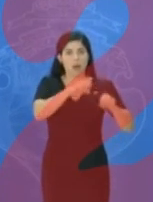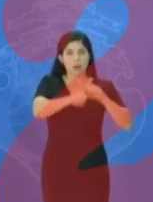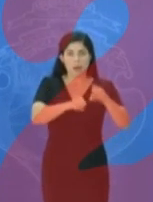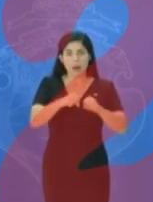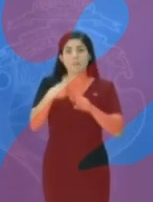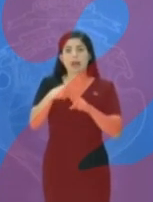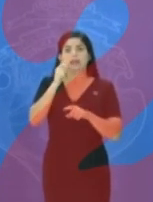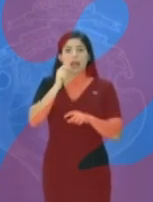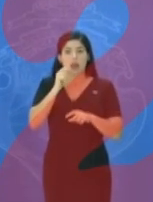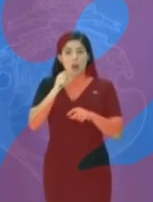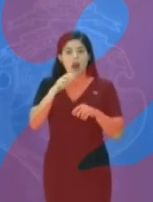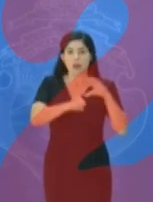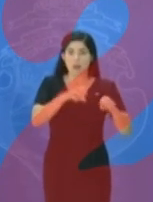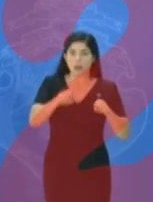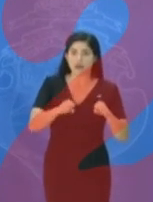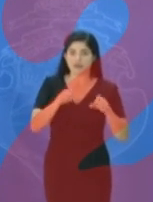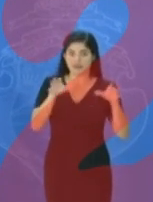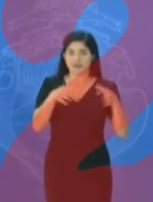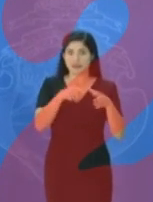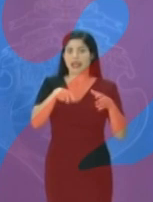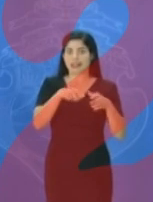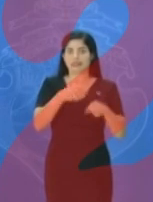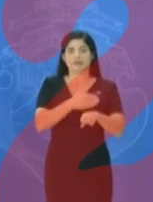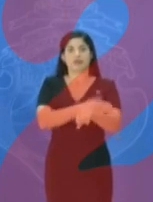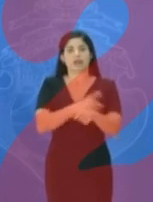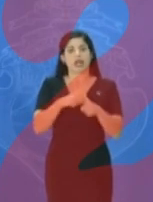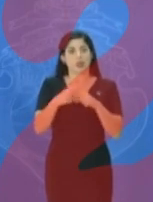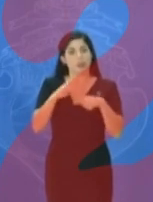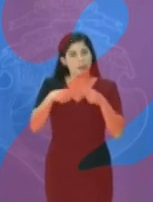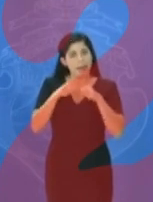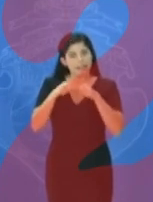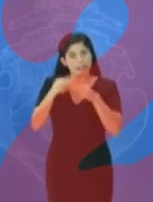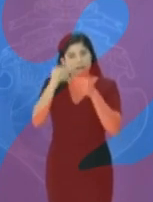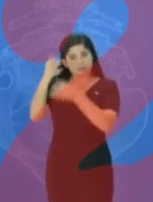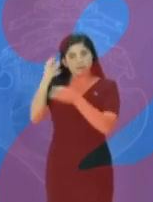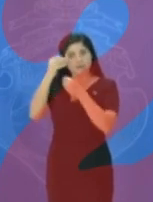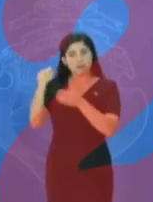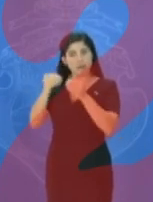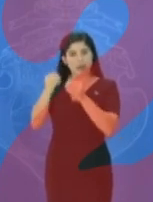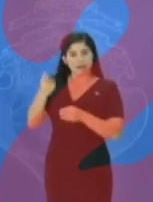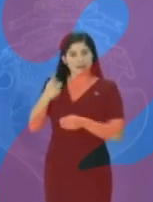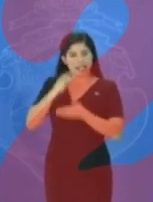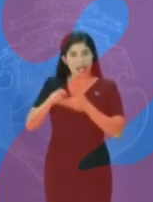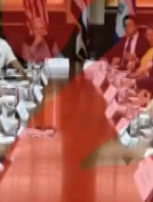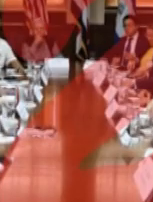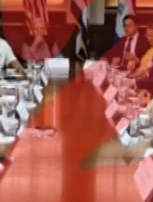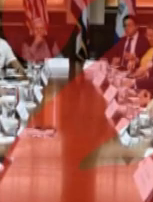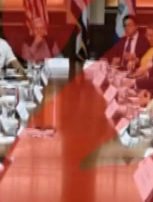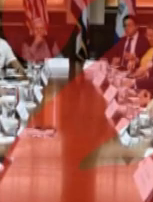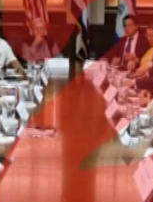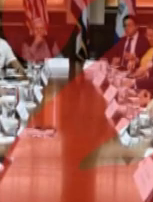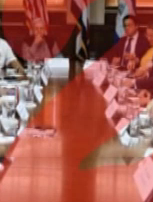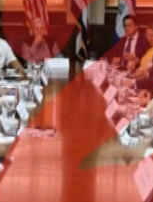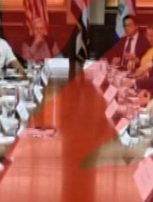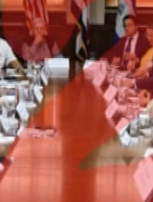pueblo de Nicaragua está decidido a un cambio por vía cívica y pacífica y sobre todo por un cambio de sistema,